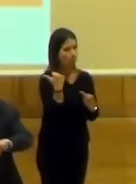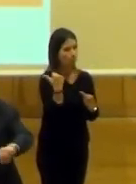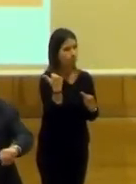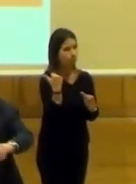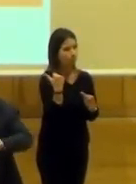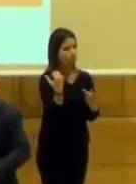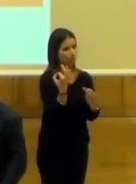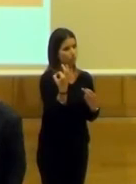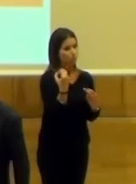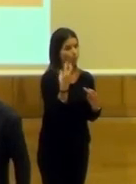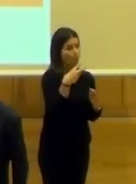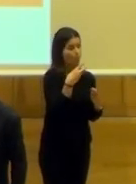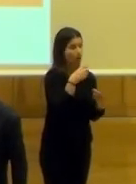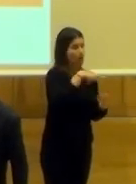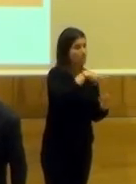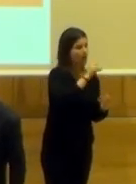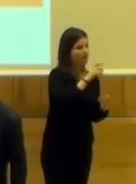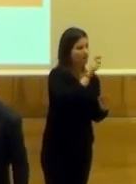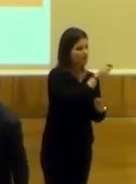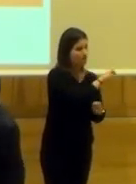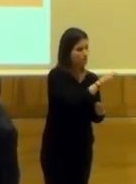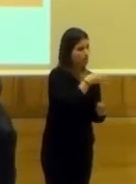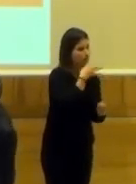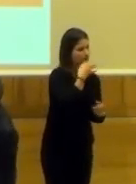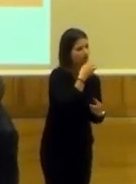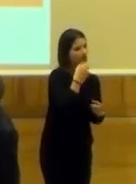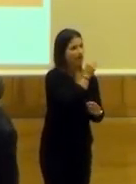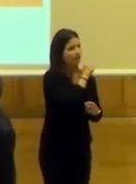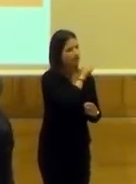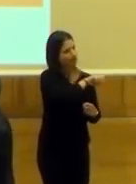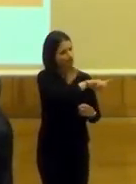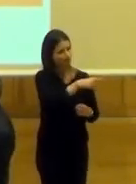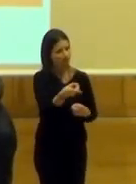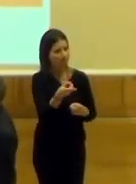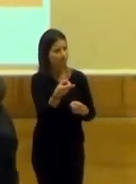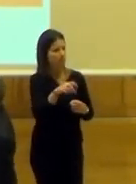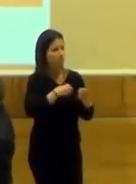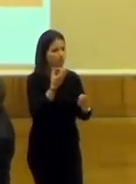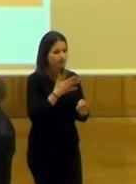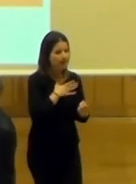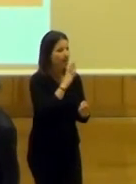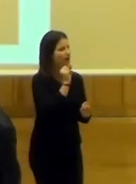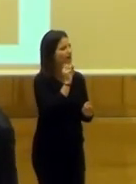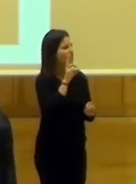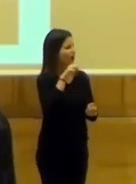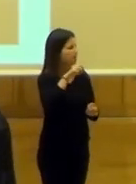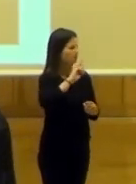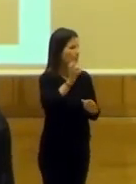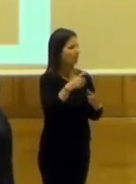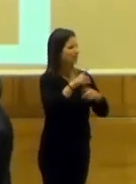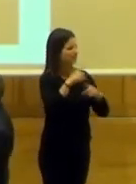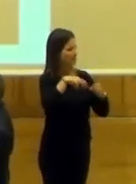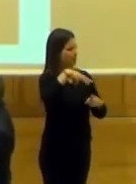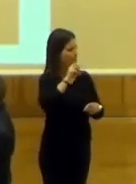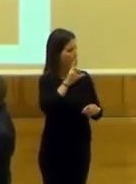momento, tengo que estar en la madrastra, porque inauguramos esta tarde este ciclo de Cantahoras, con Rocío Márquez, mañana Camilinares, y el jueves Estrella Morena.